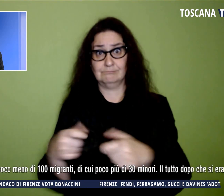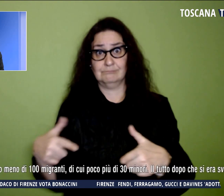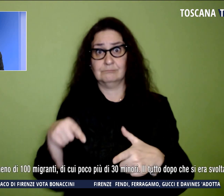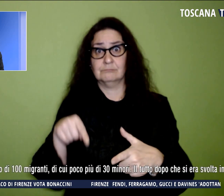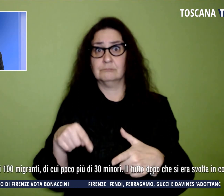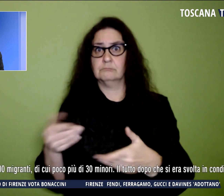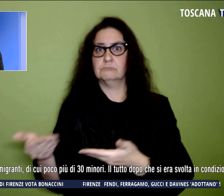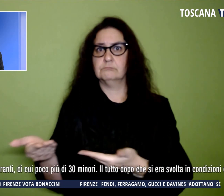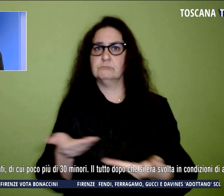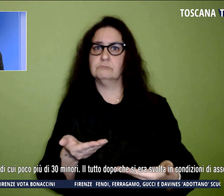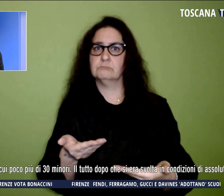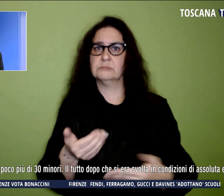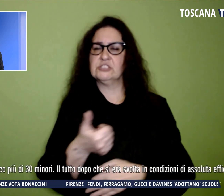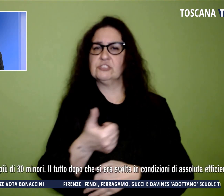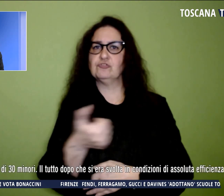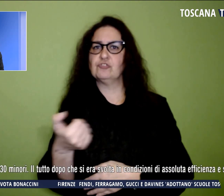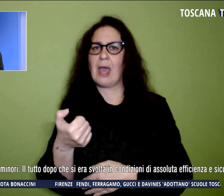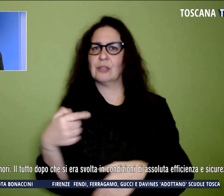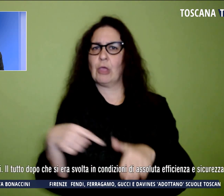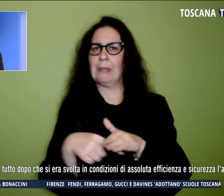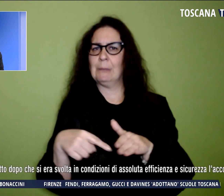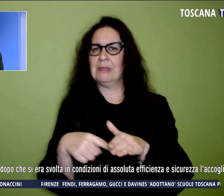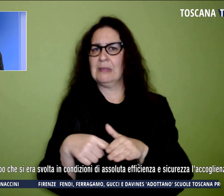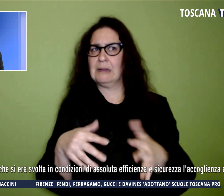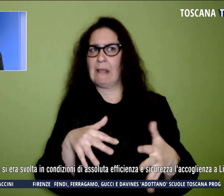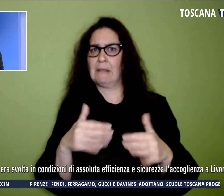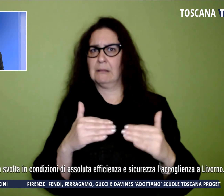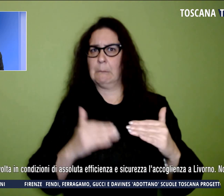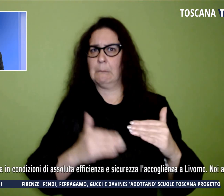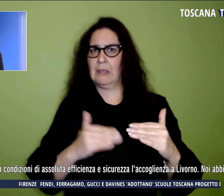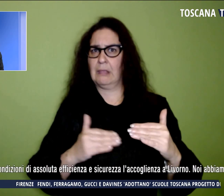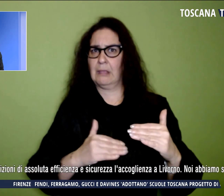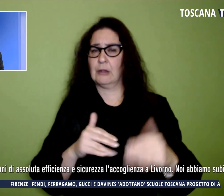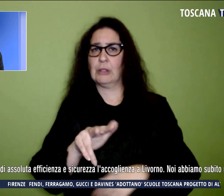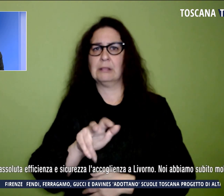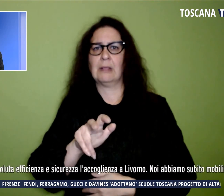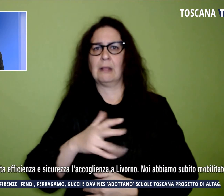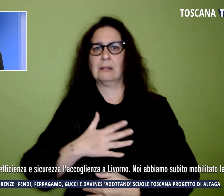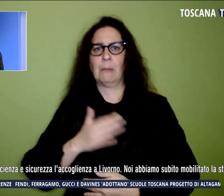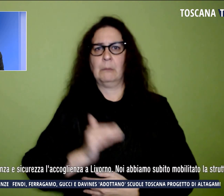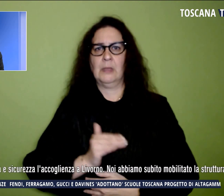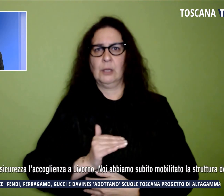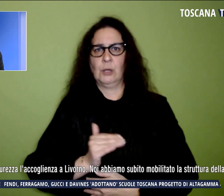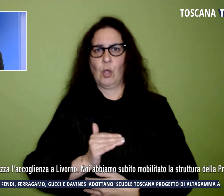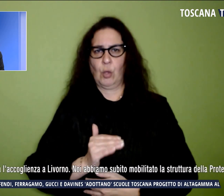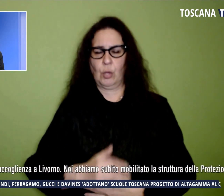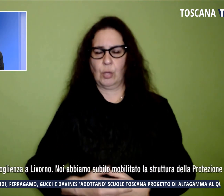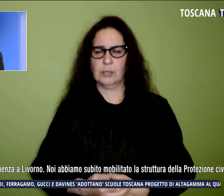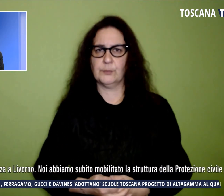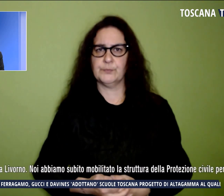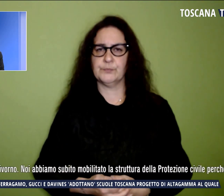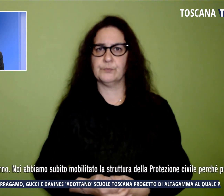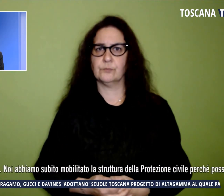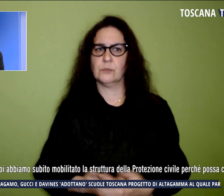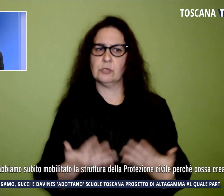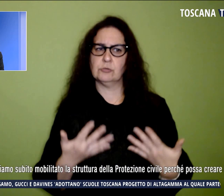meno di 100 migranti, di cui poco più di 30 minori. Il tutto dopo che si era svolta in